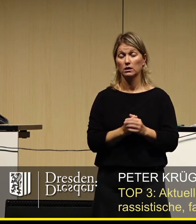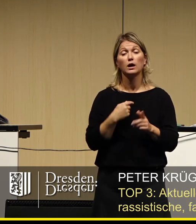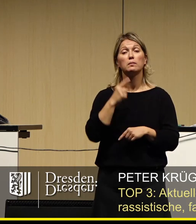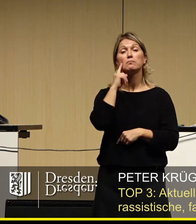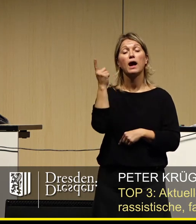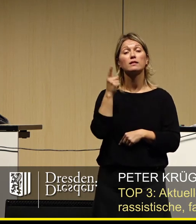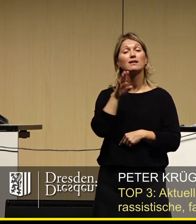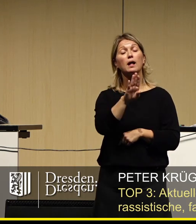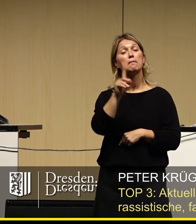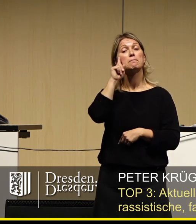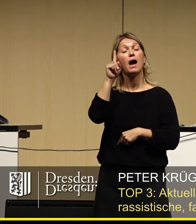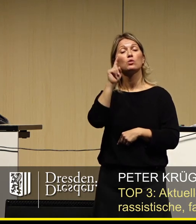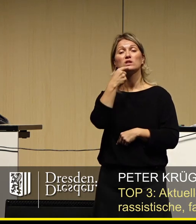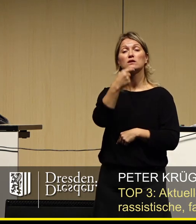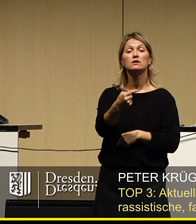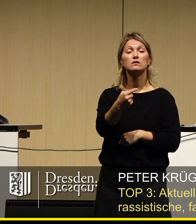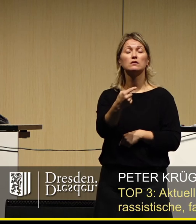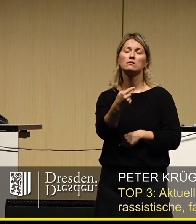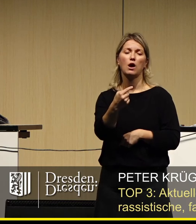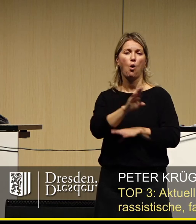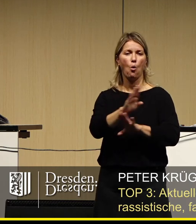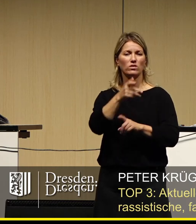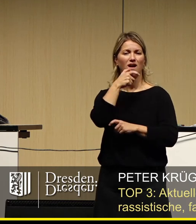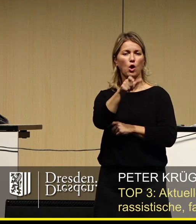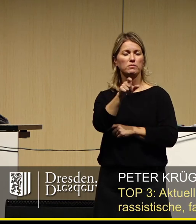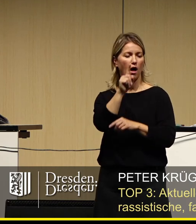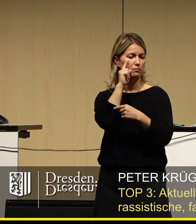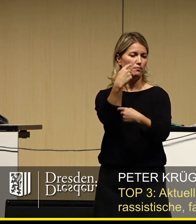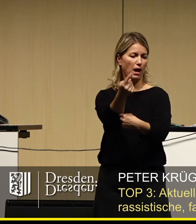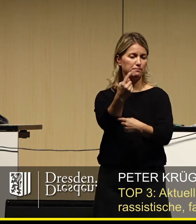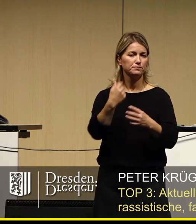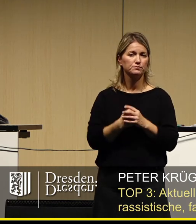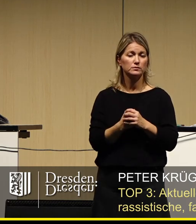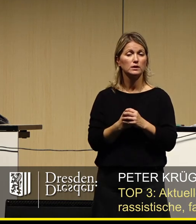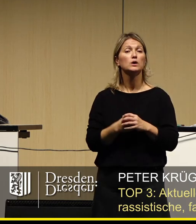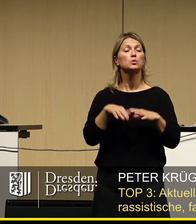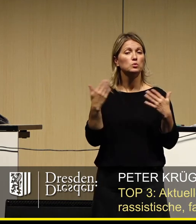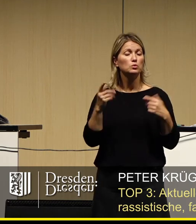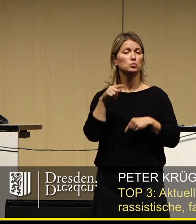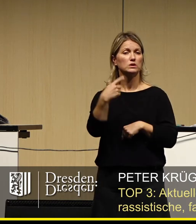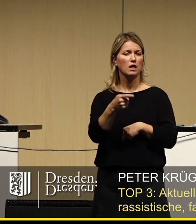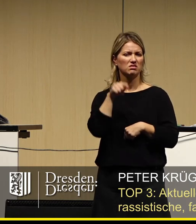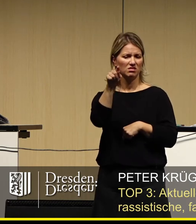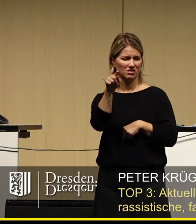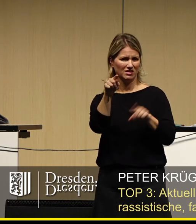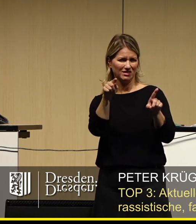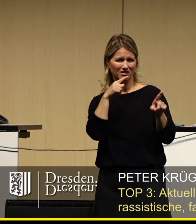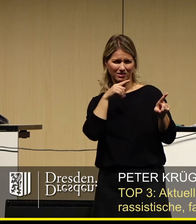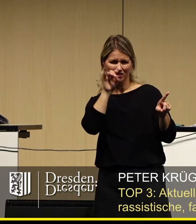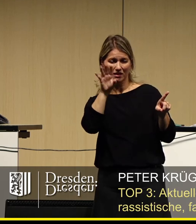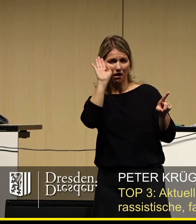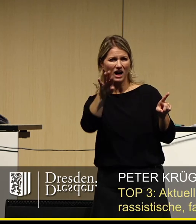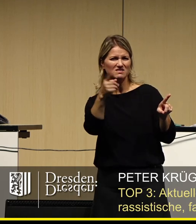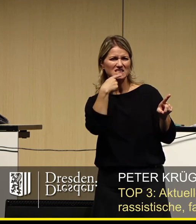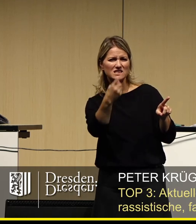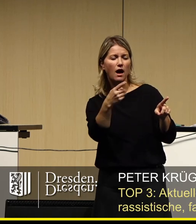Meinungsäußerung unkommentiert stehen zu lassen und diejenigen aus der Verantwortung zu lassen, hinter welchem Banner er herrennt oder was er